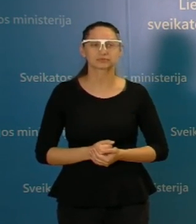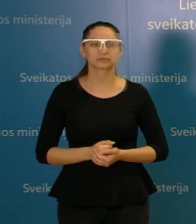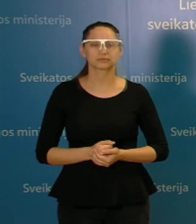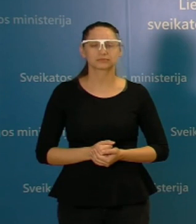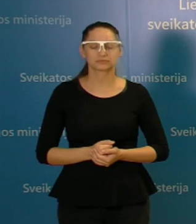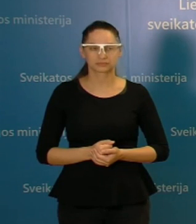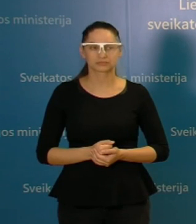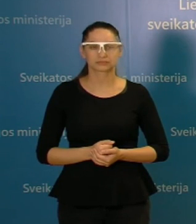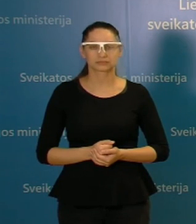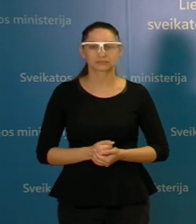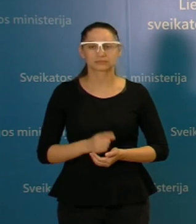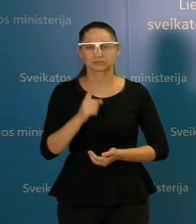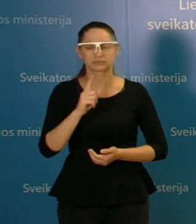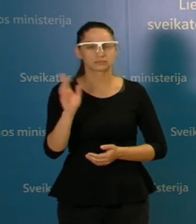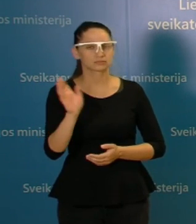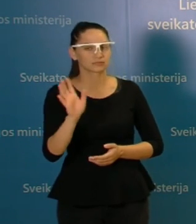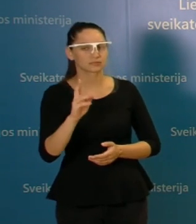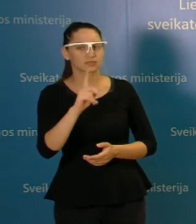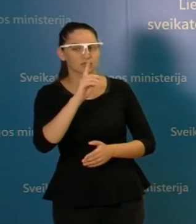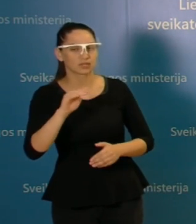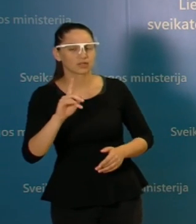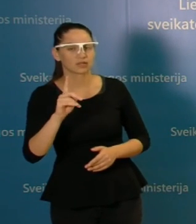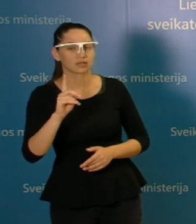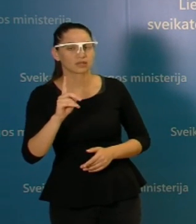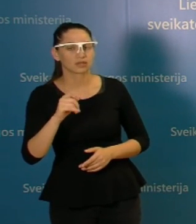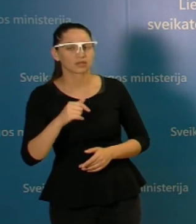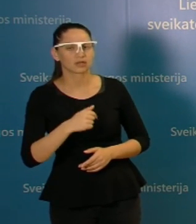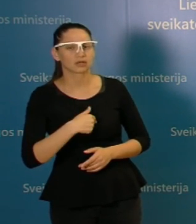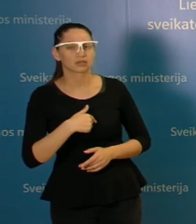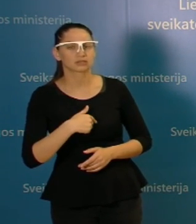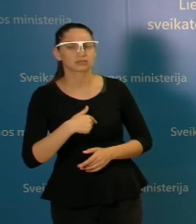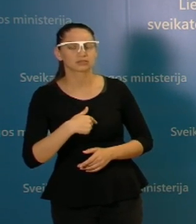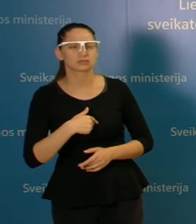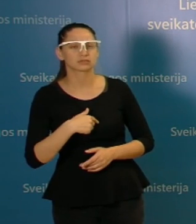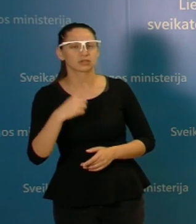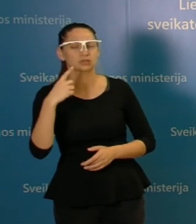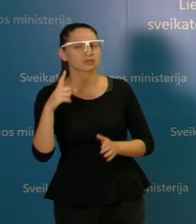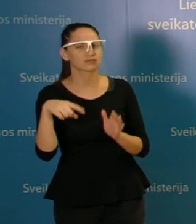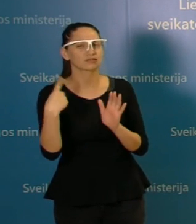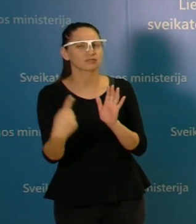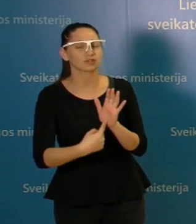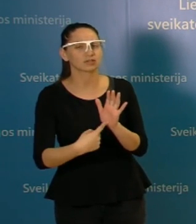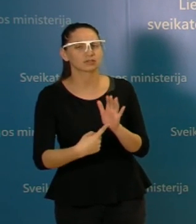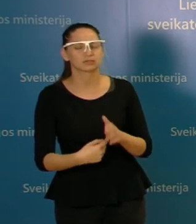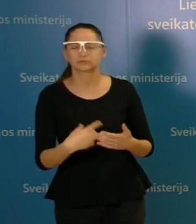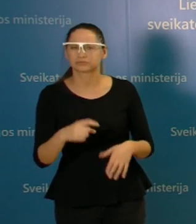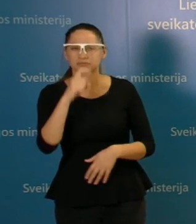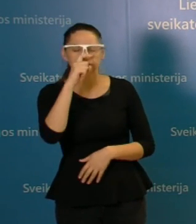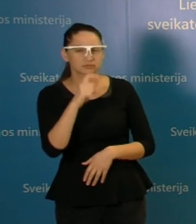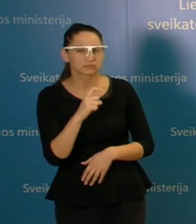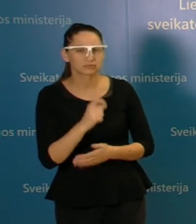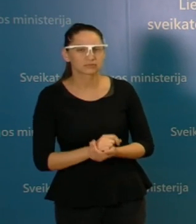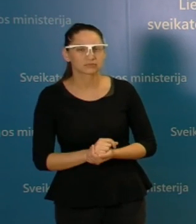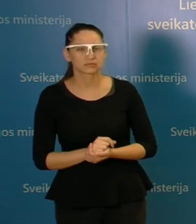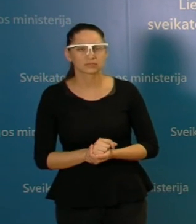Taip, Augustas tyli, tai... Ne, ne, ne, ne, neleido man tiesiog atsimiutinti. Ministrė, aš tik taip, na, nelabai suprantu, tai reiškia, kad jūs jų